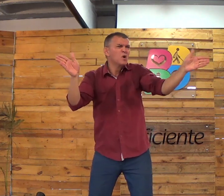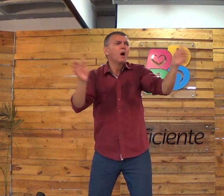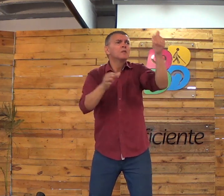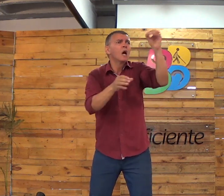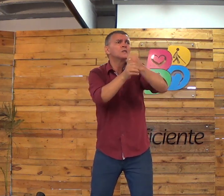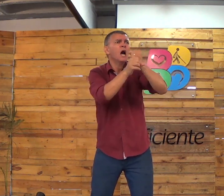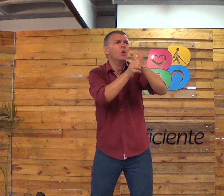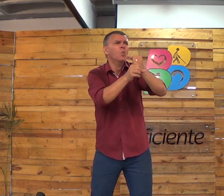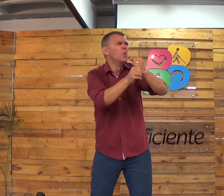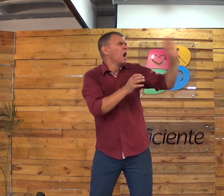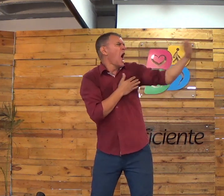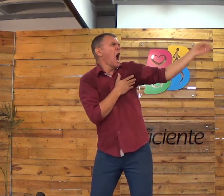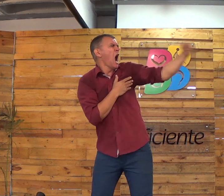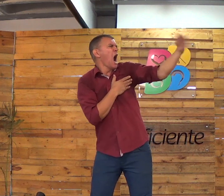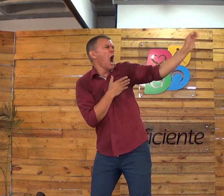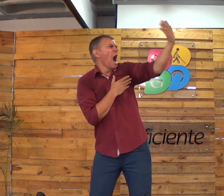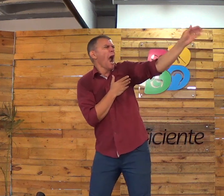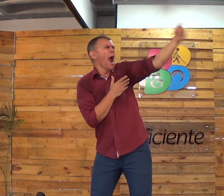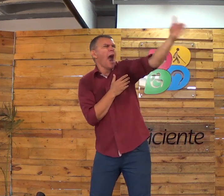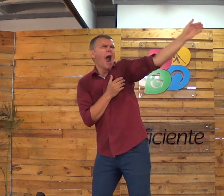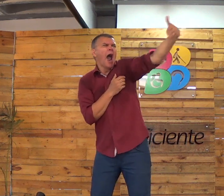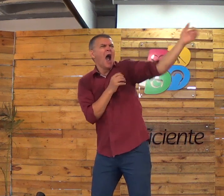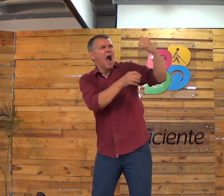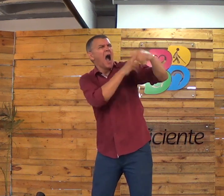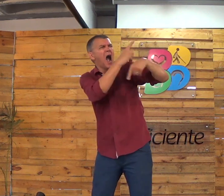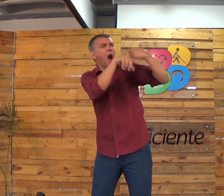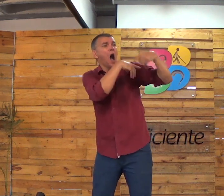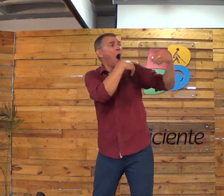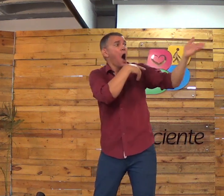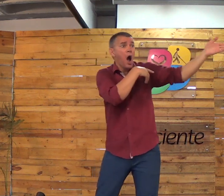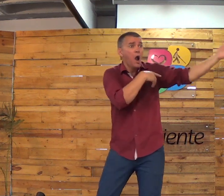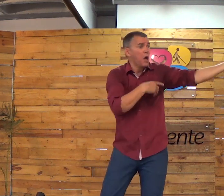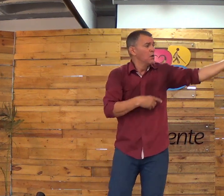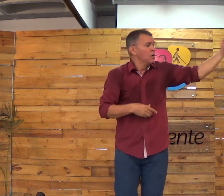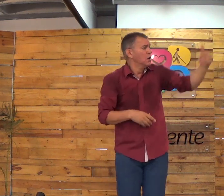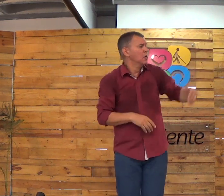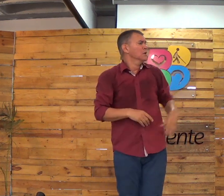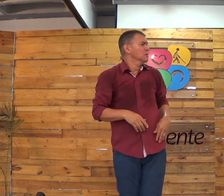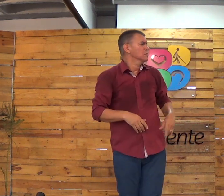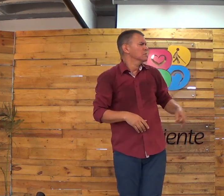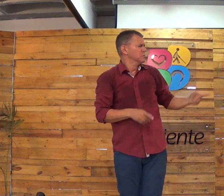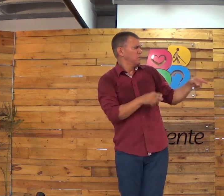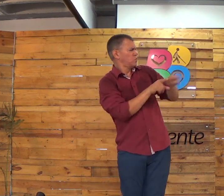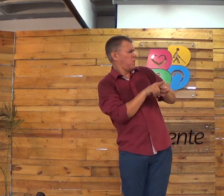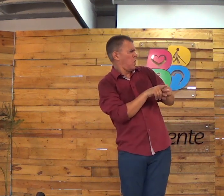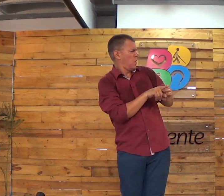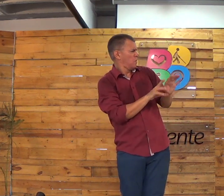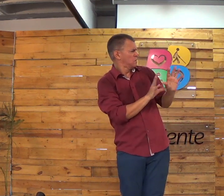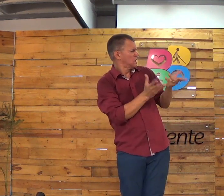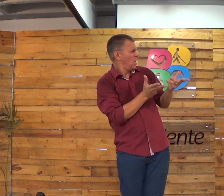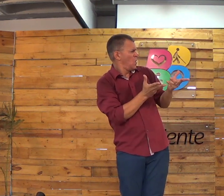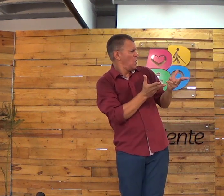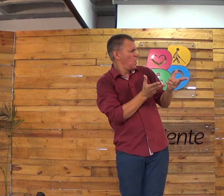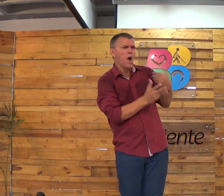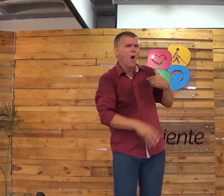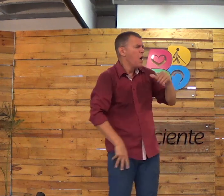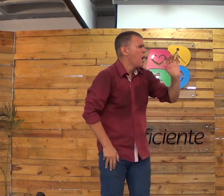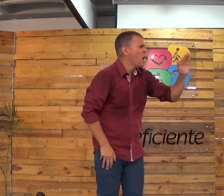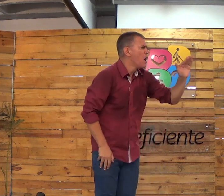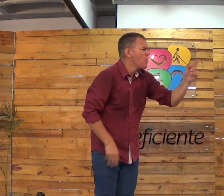Porque é uma pessoa que é crente, é dez anos, e aí ele vai pro mundo, e aí ele volta pra igreja, né? O aconteceu?